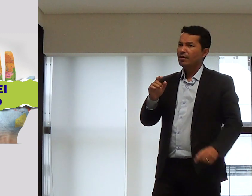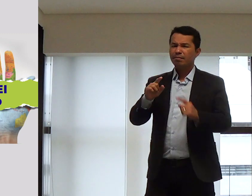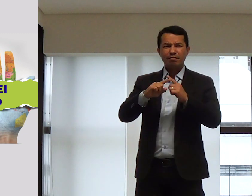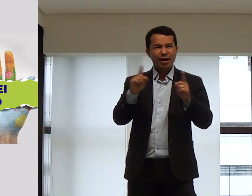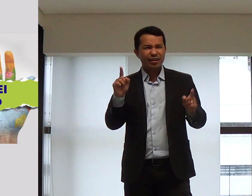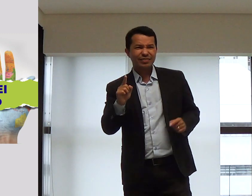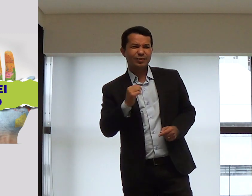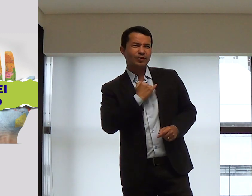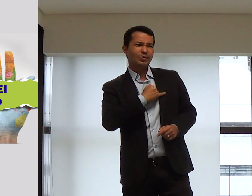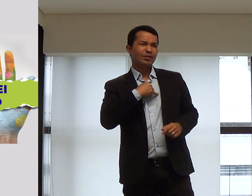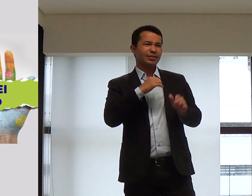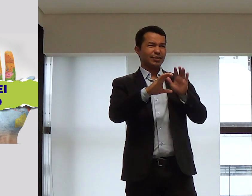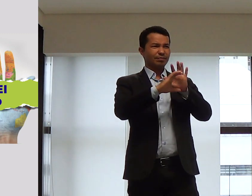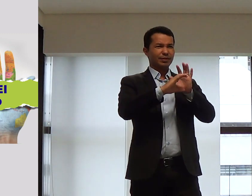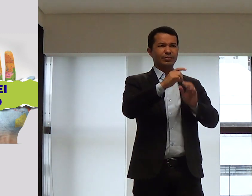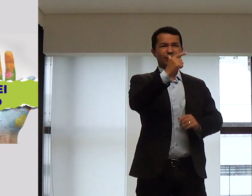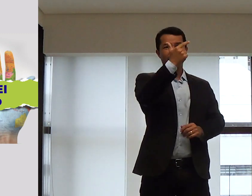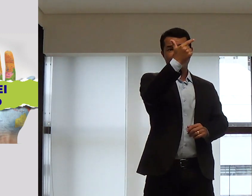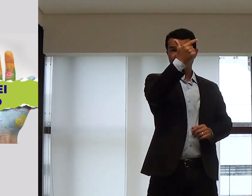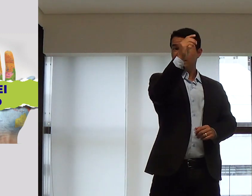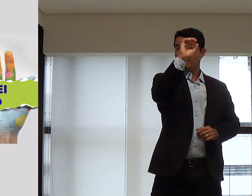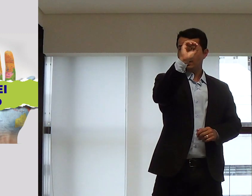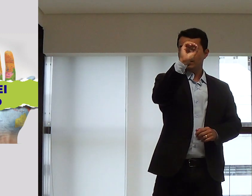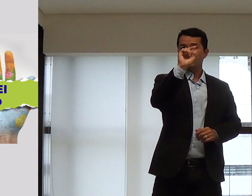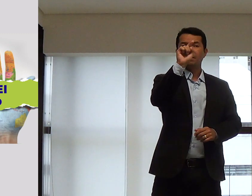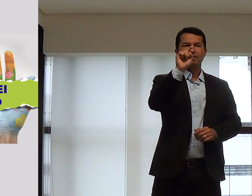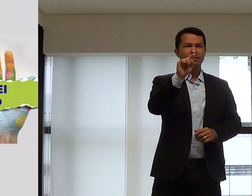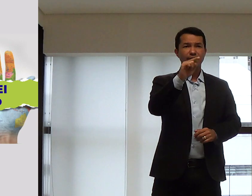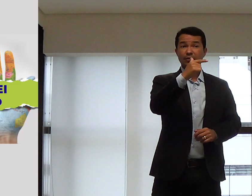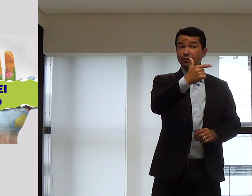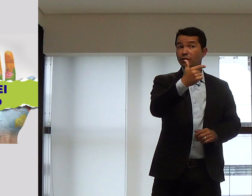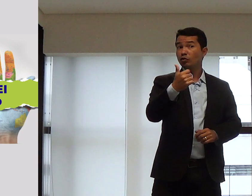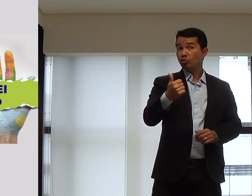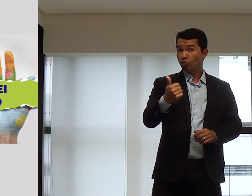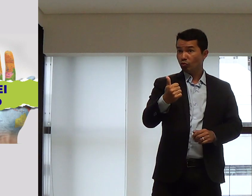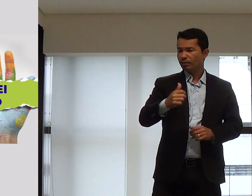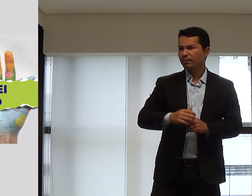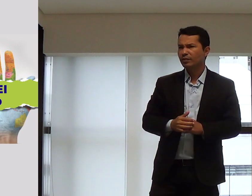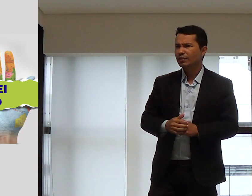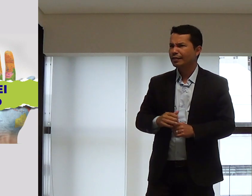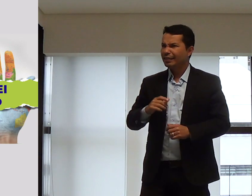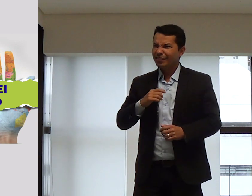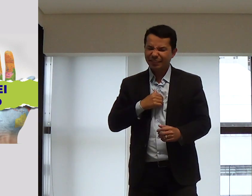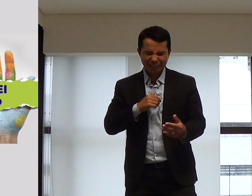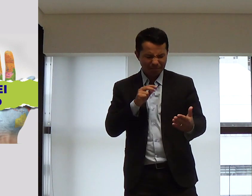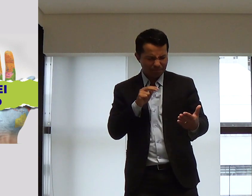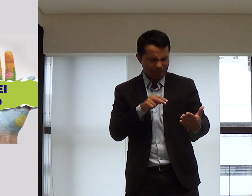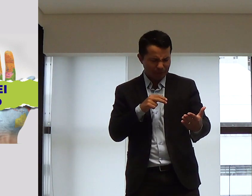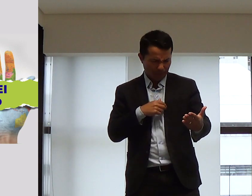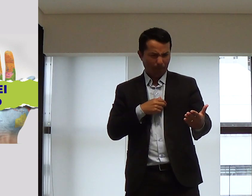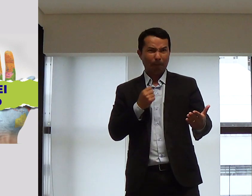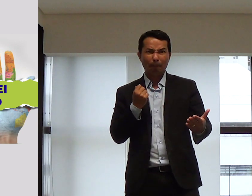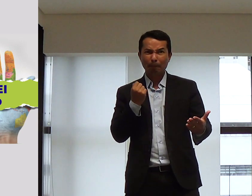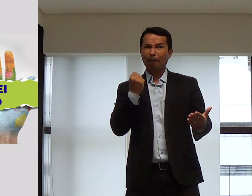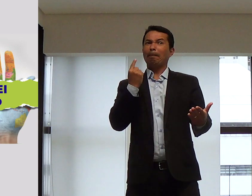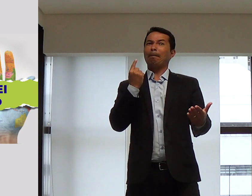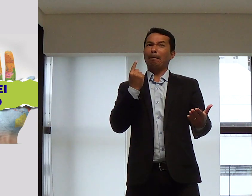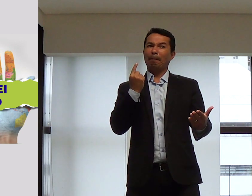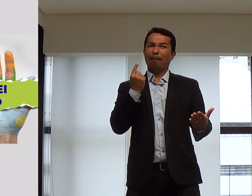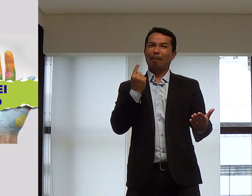Deus. É o trabalho de Deus. E, no João capítulo 20, nos explica o quê? Puxa, eu fiquei